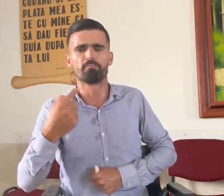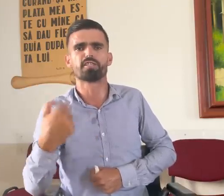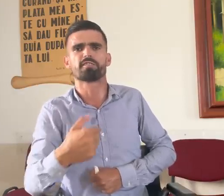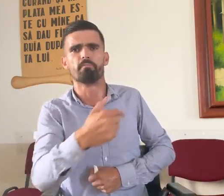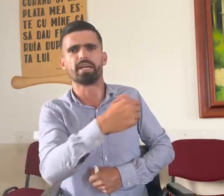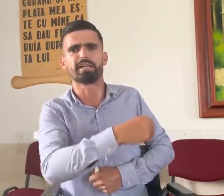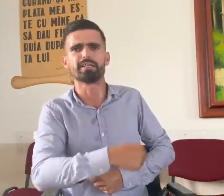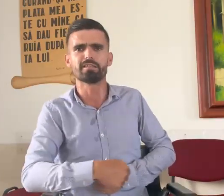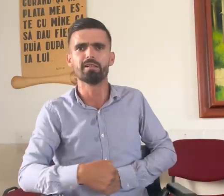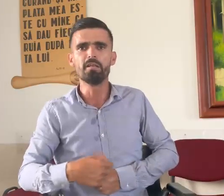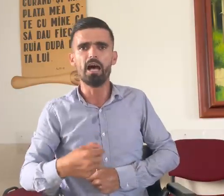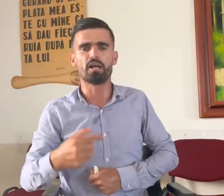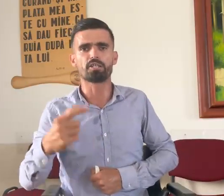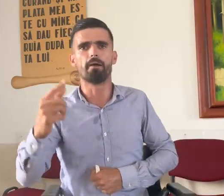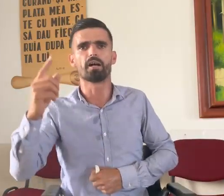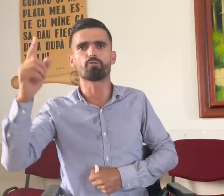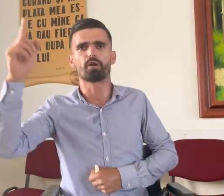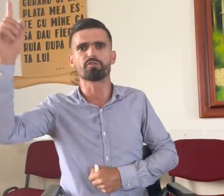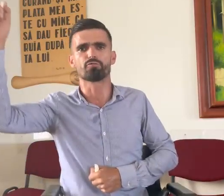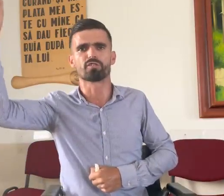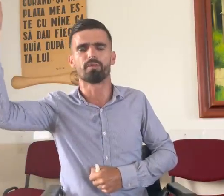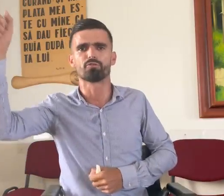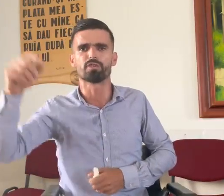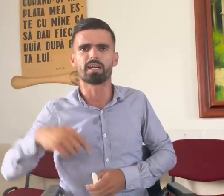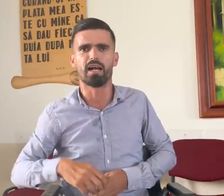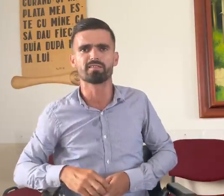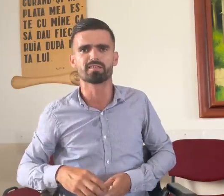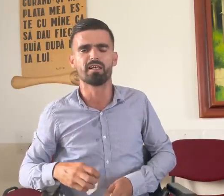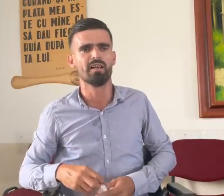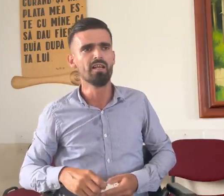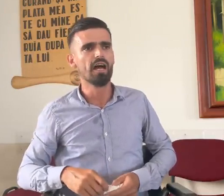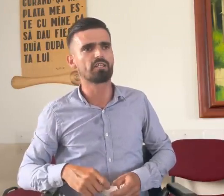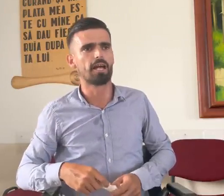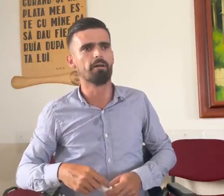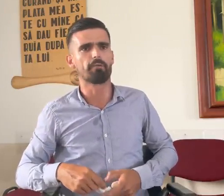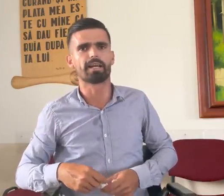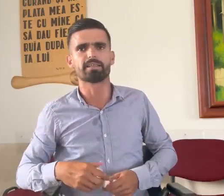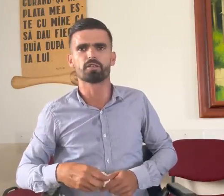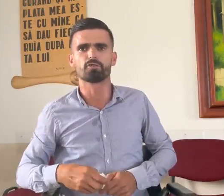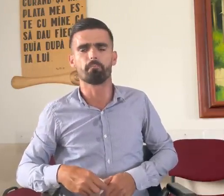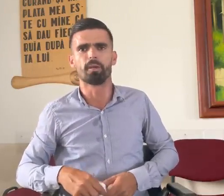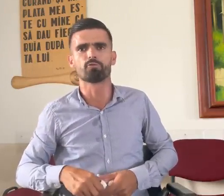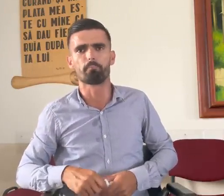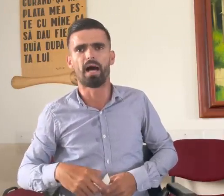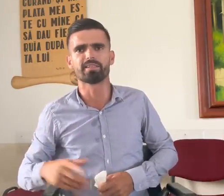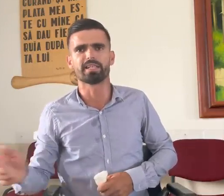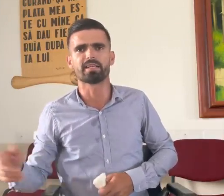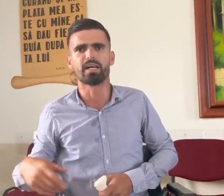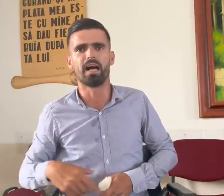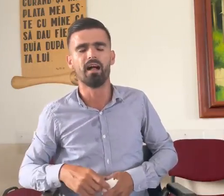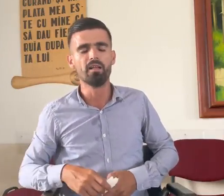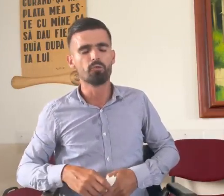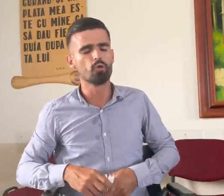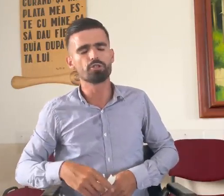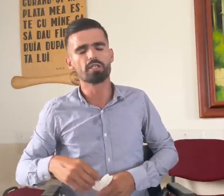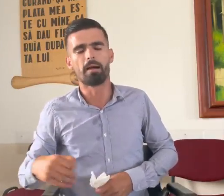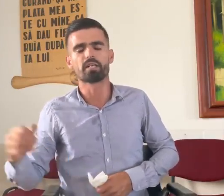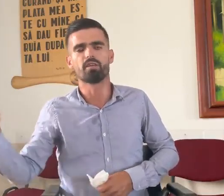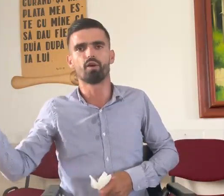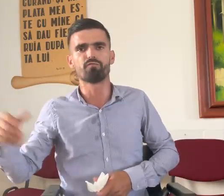am zis merit, așa mă curesc tu să mă duci acasă, așa mă pregătești tu pentru patria ta, nu știam că voi